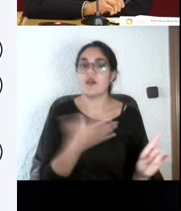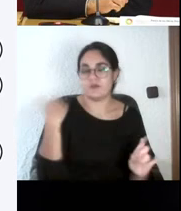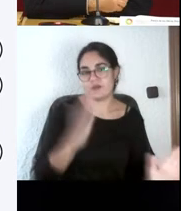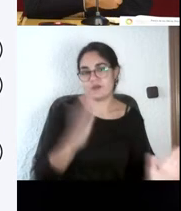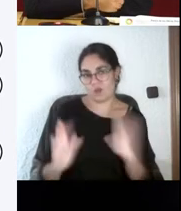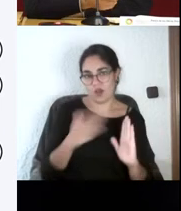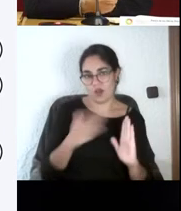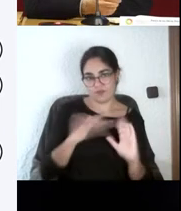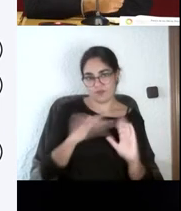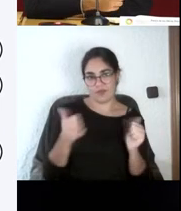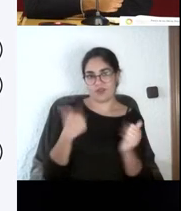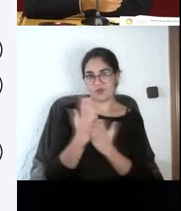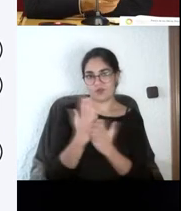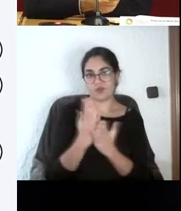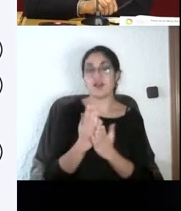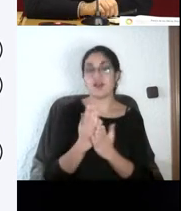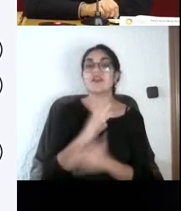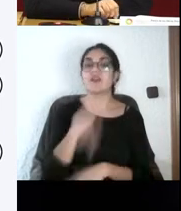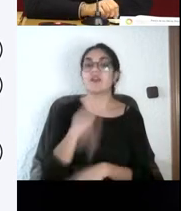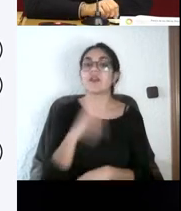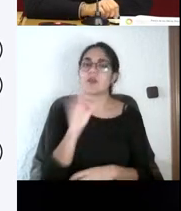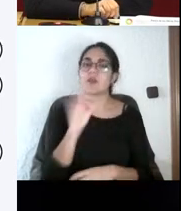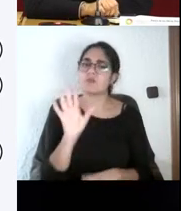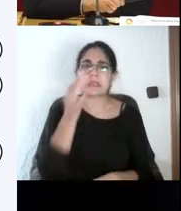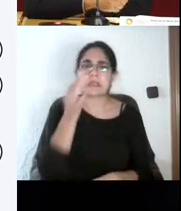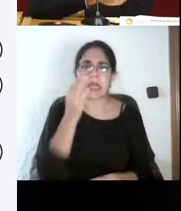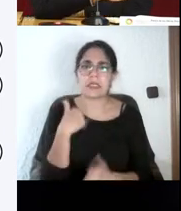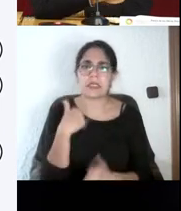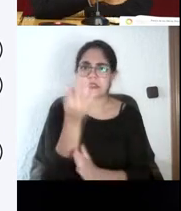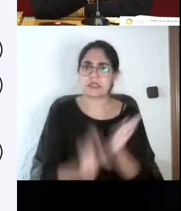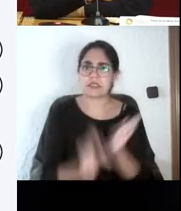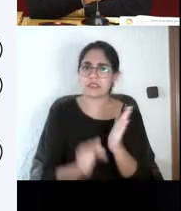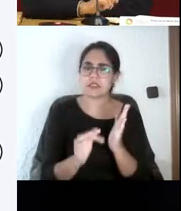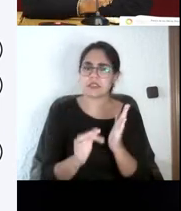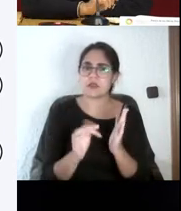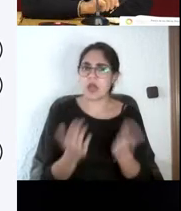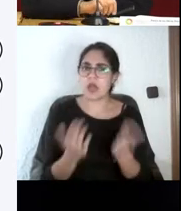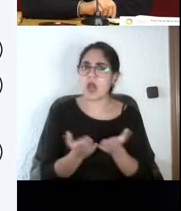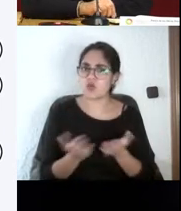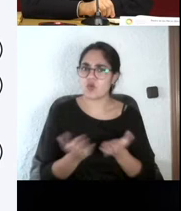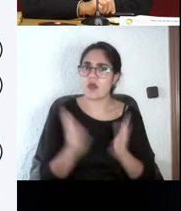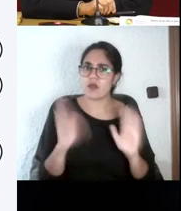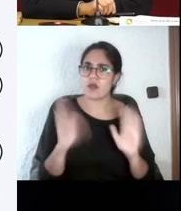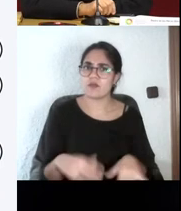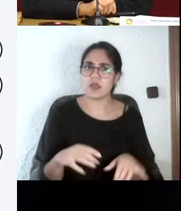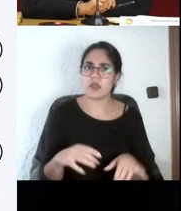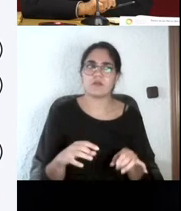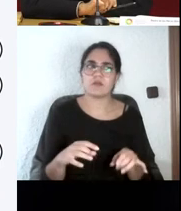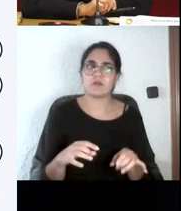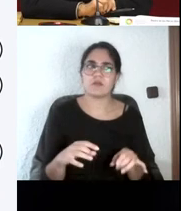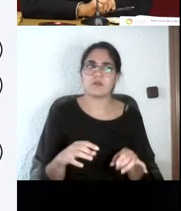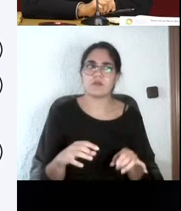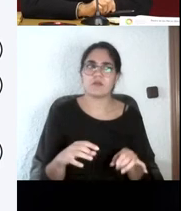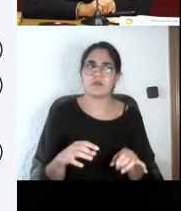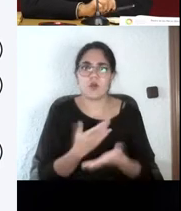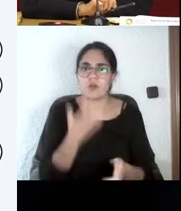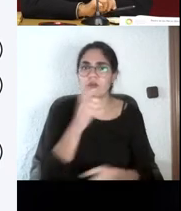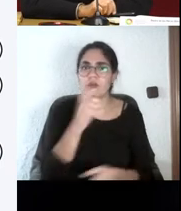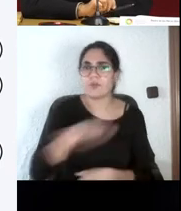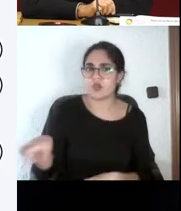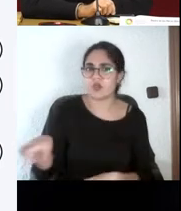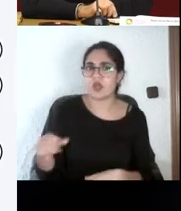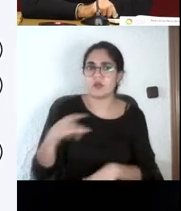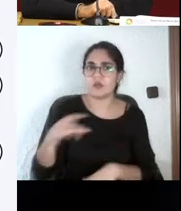llegar a medir, y hasta los utilizamos para medir a las personas que luego nos curan, a los médicos, para hacerles un examen objetivo